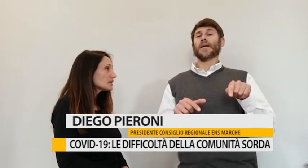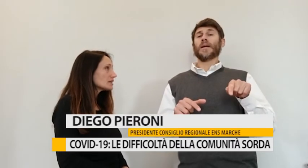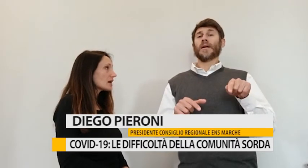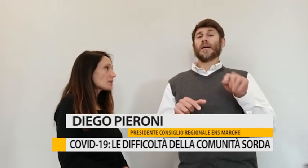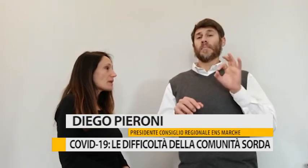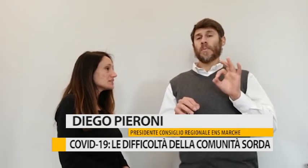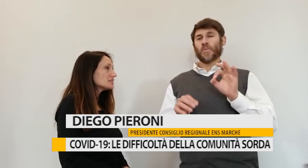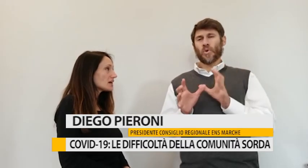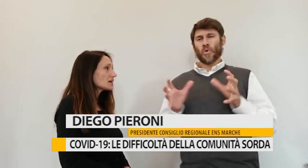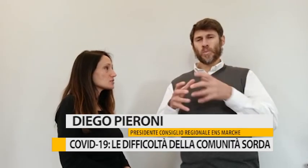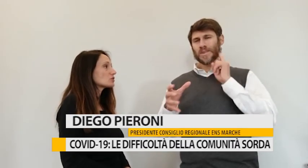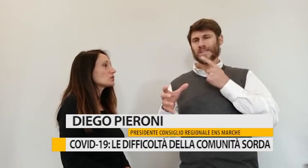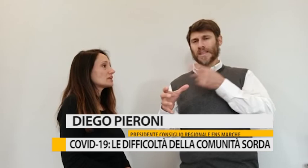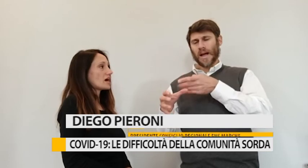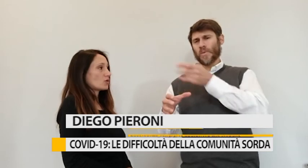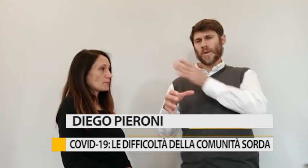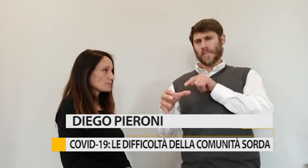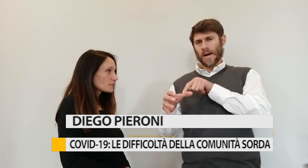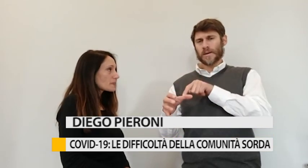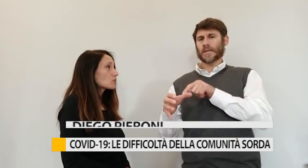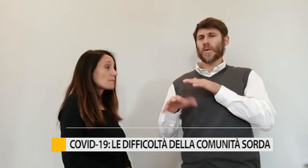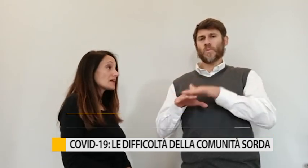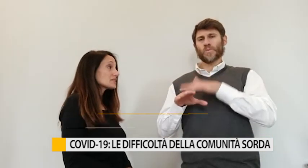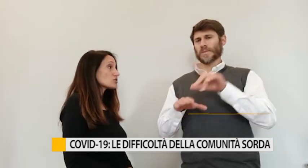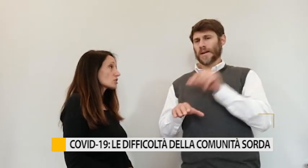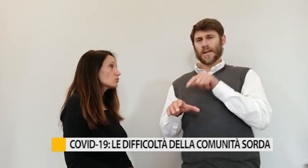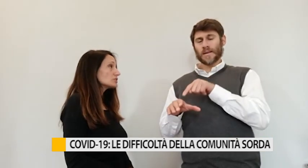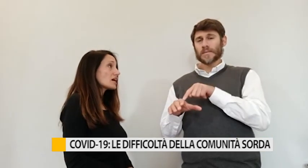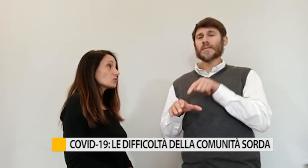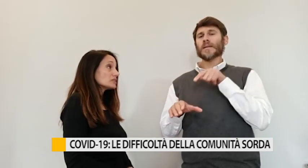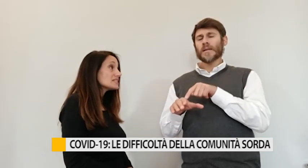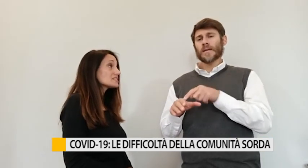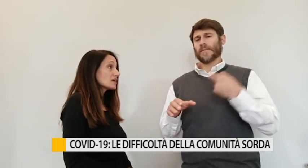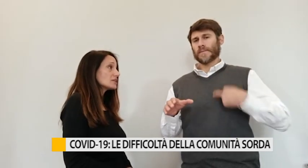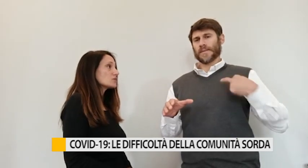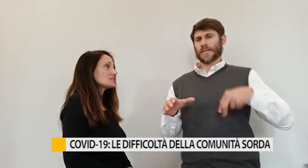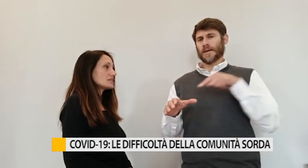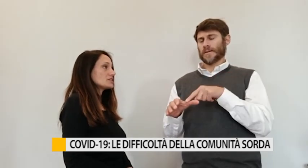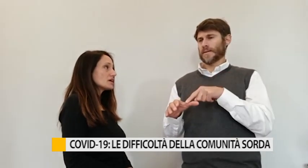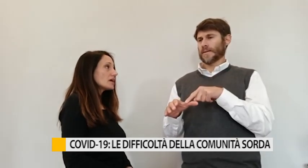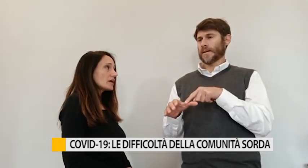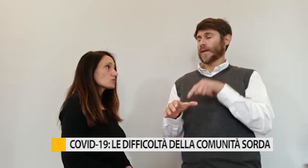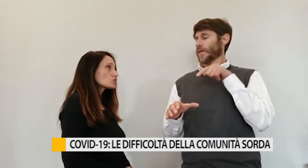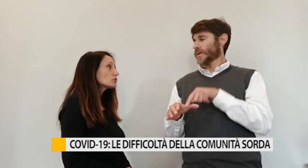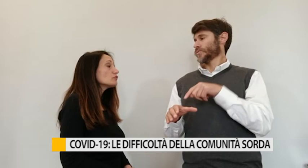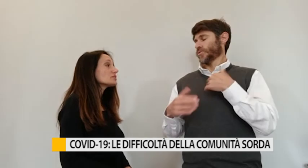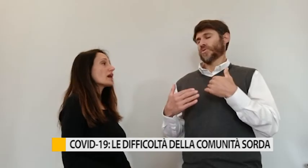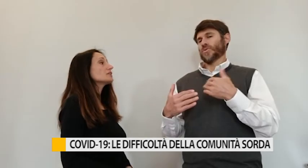e abbia pari dignità rispetto all'italiano. Una parte della nostra comunità utilizza la lingua dei segni e è uno strumento vitale di